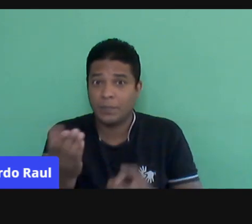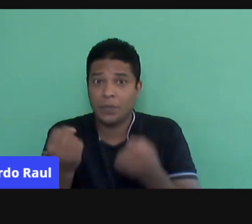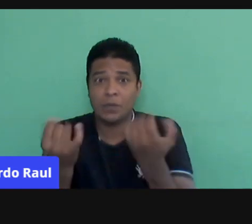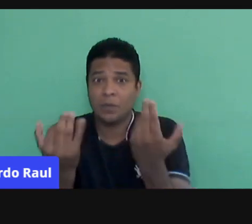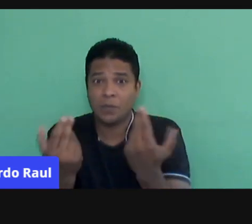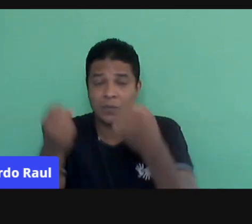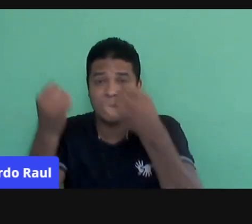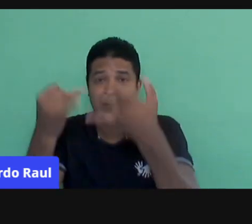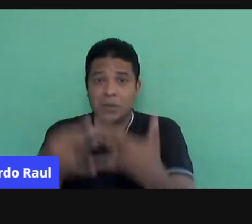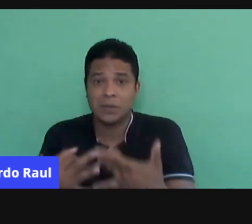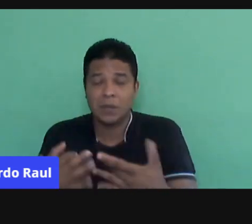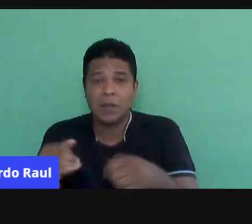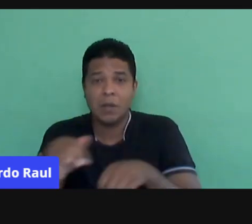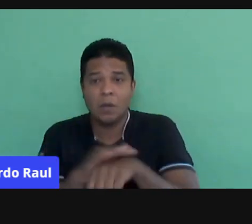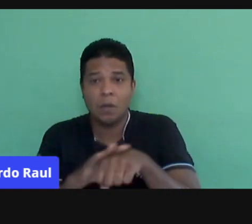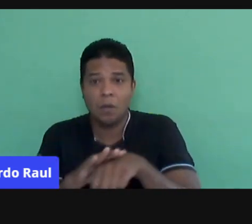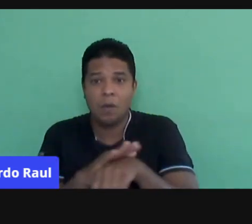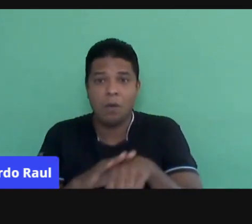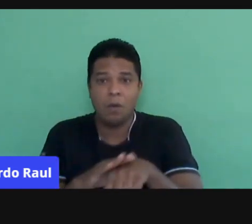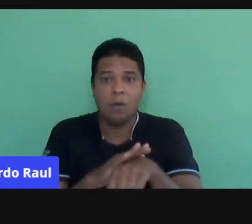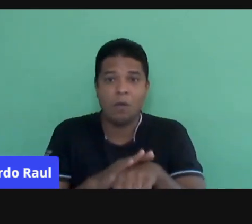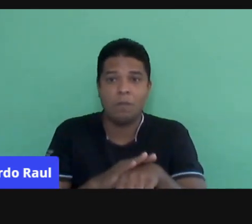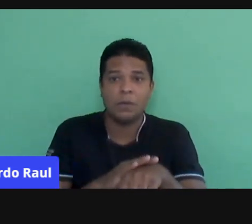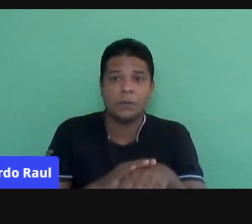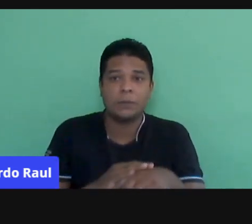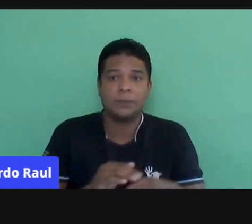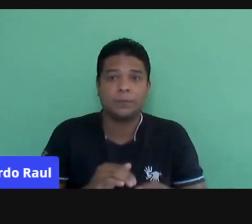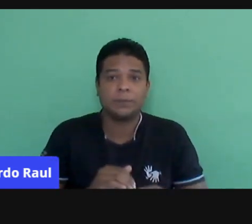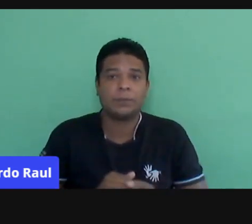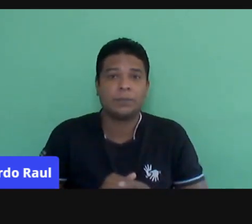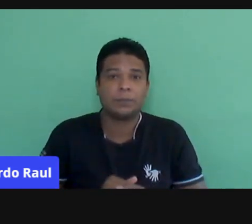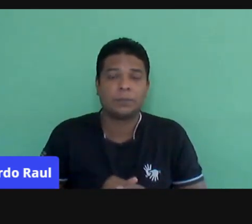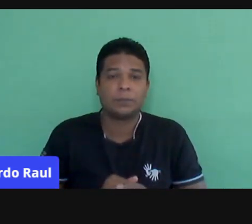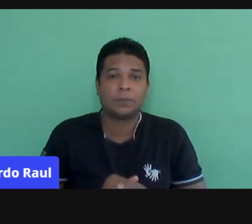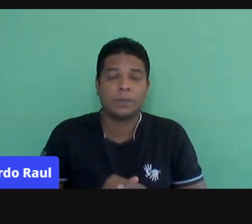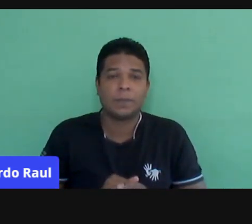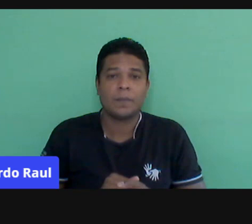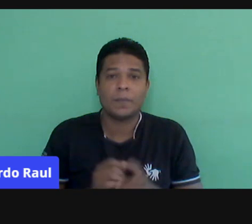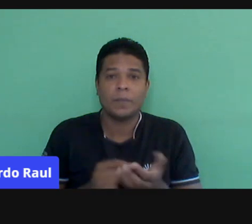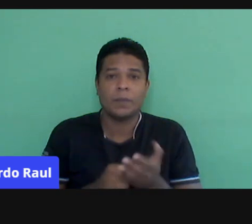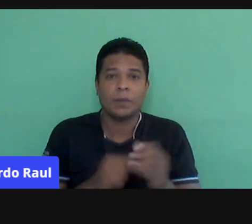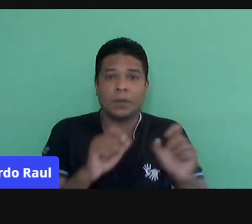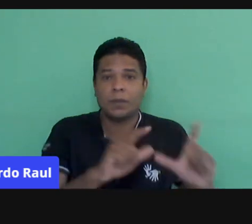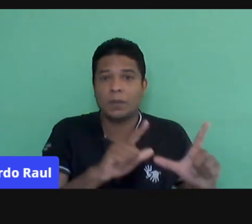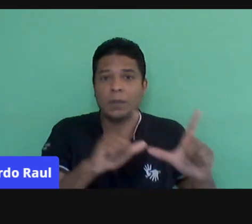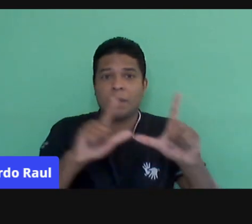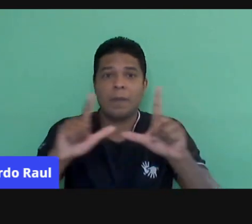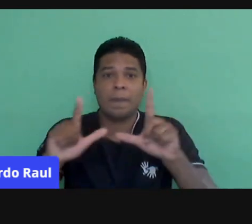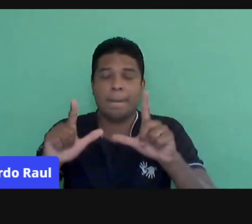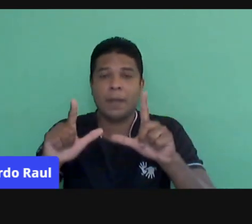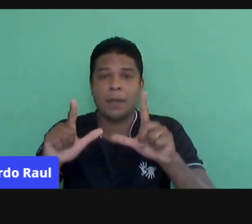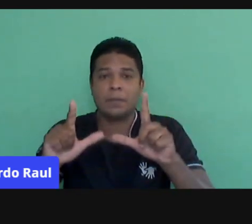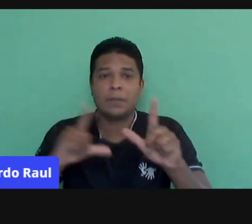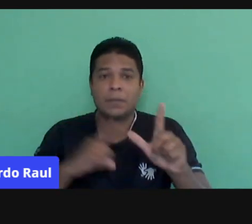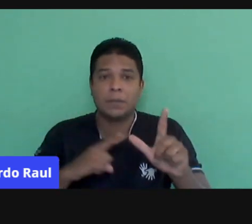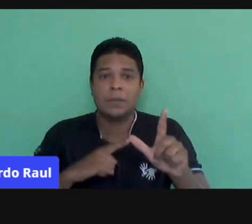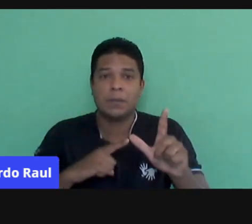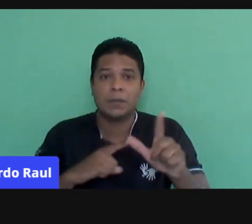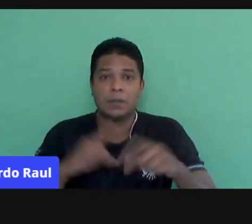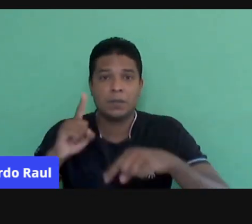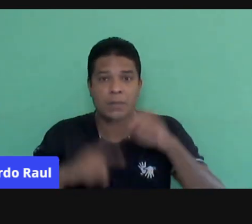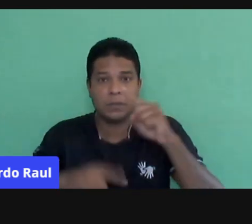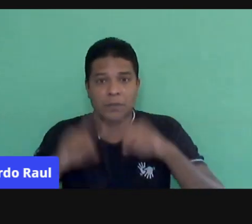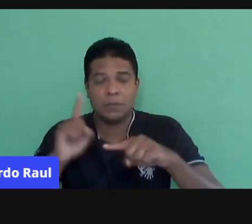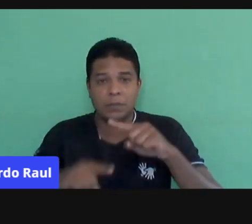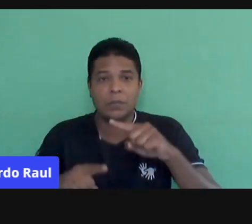sendo uma conversa, um diálogo, eu não estou projetando slides, mas eu tenho aqui à minha frente também o material que